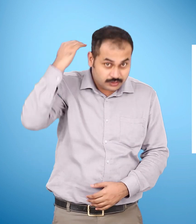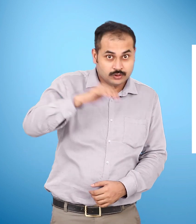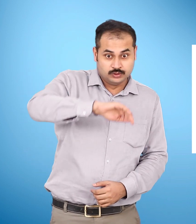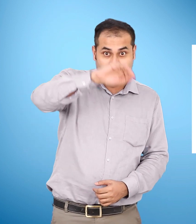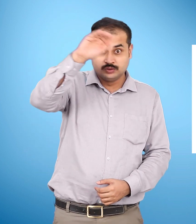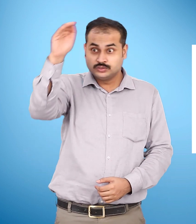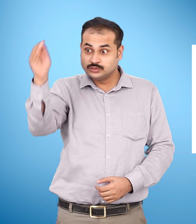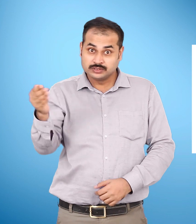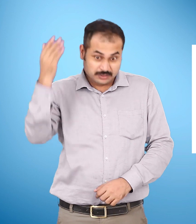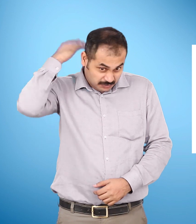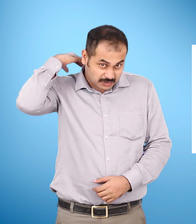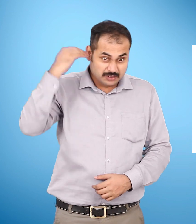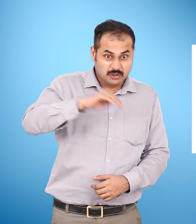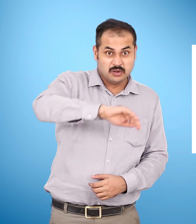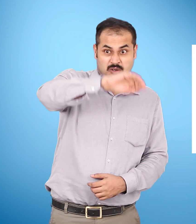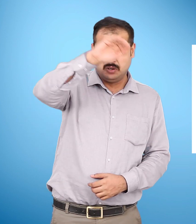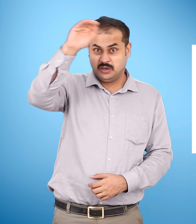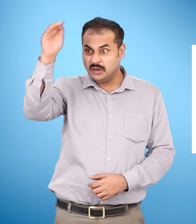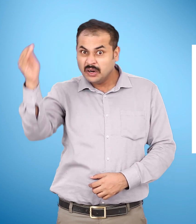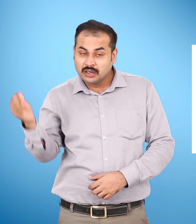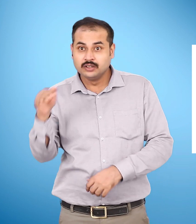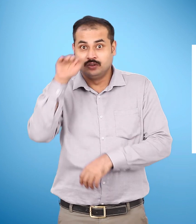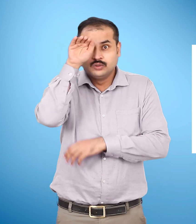पीट पीट उठाए, ओट चला